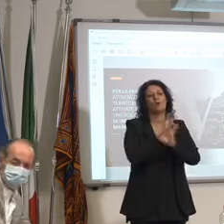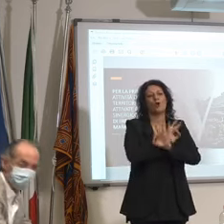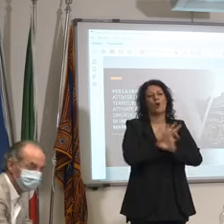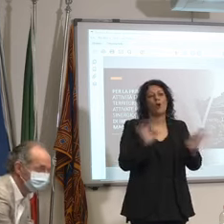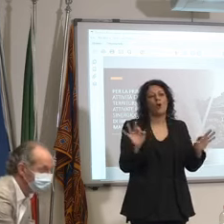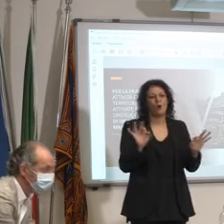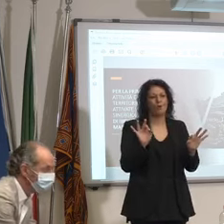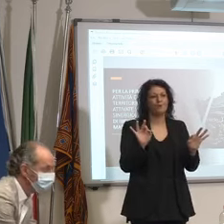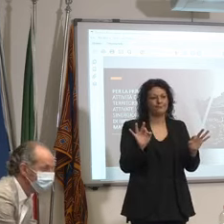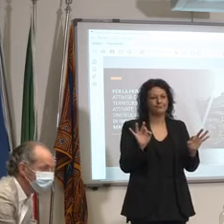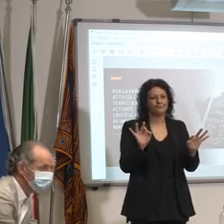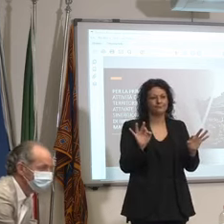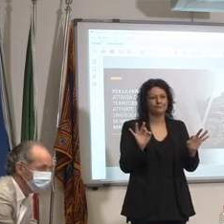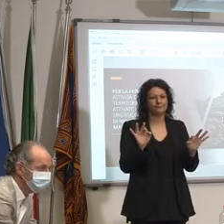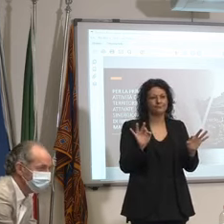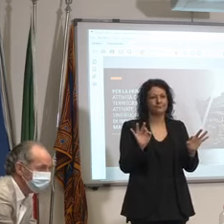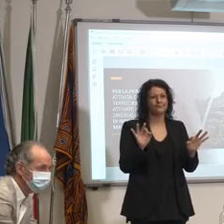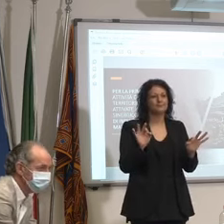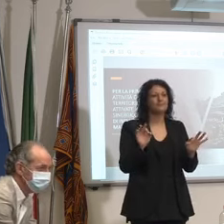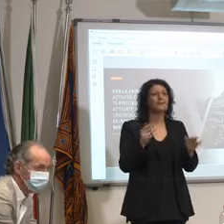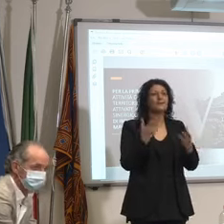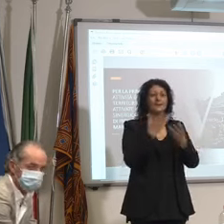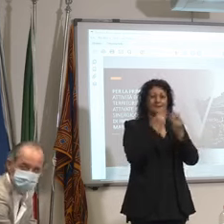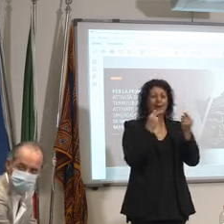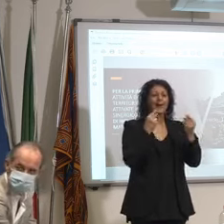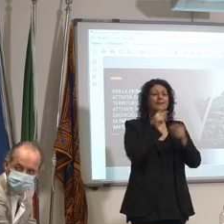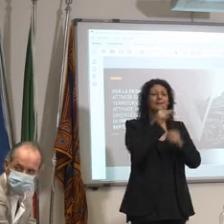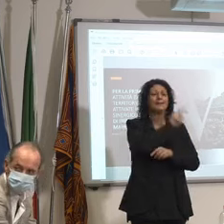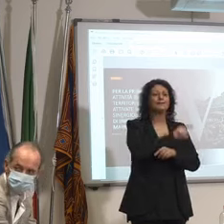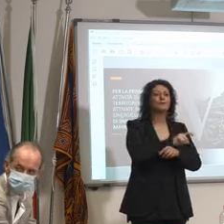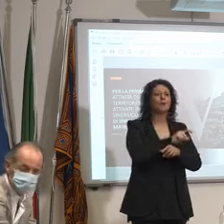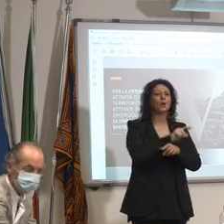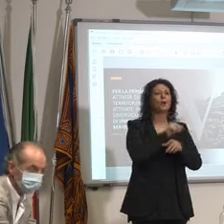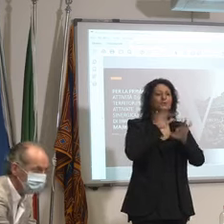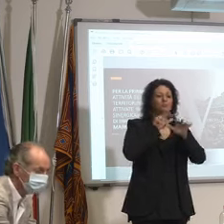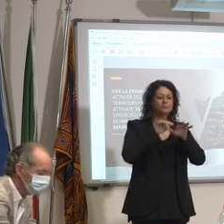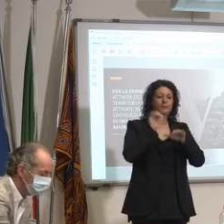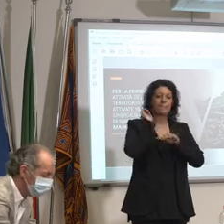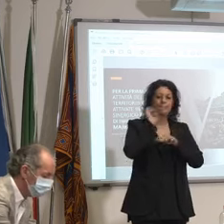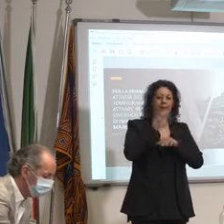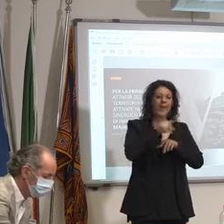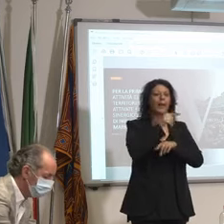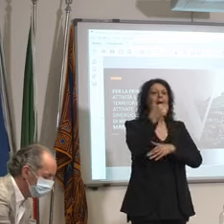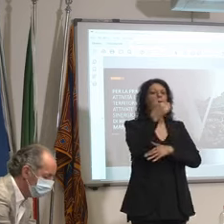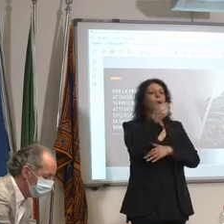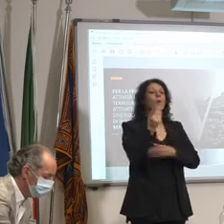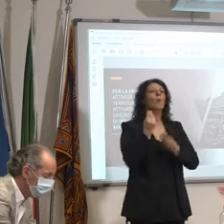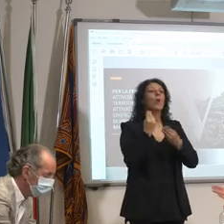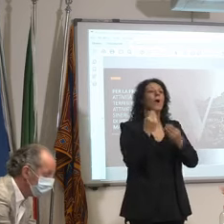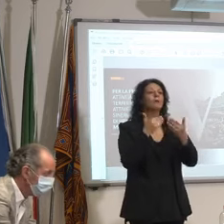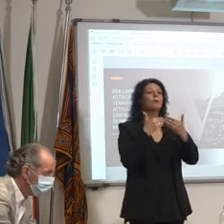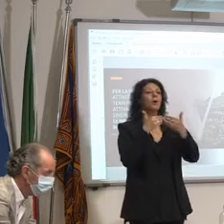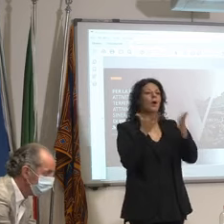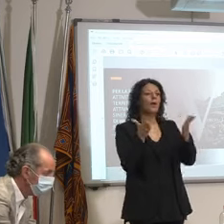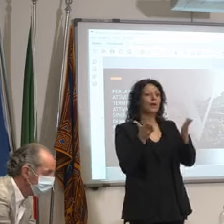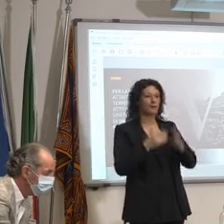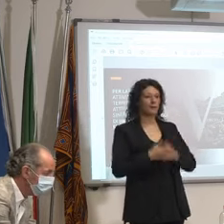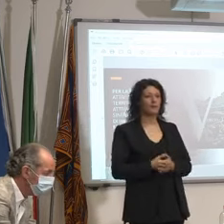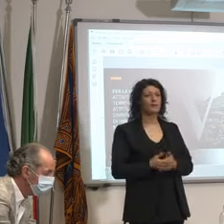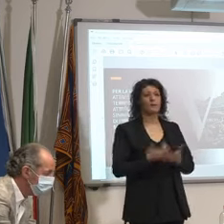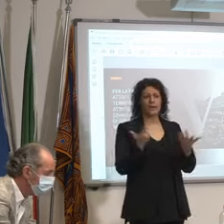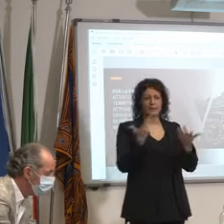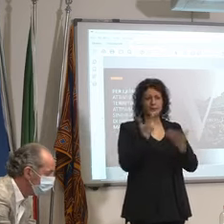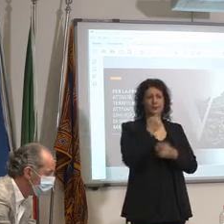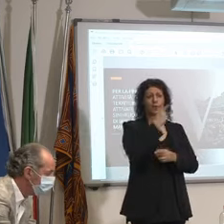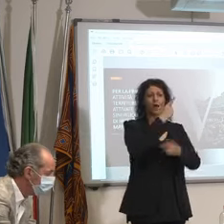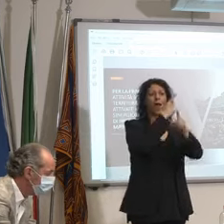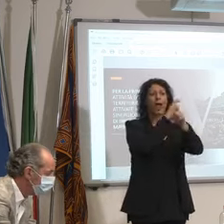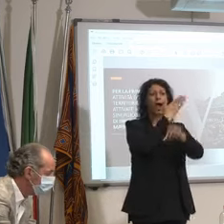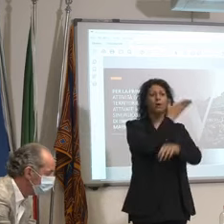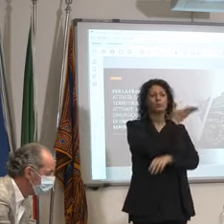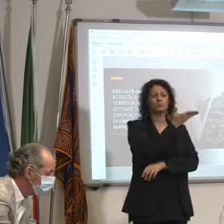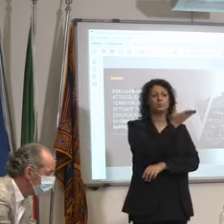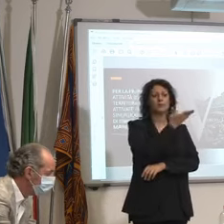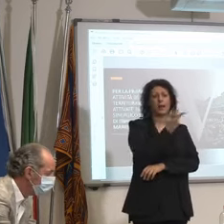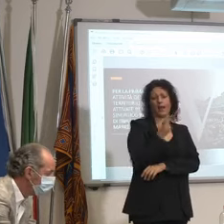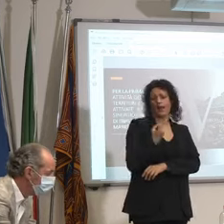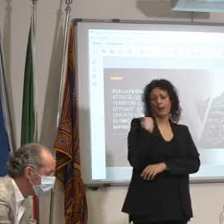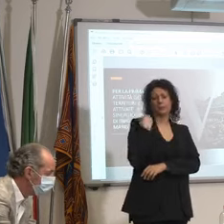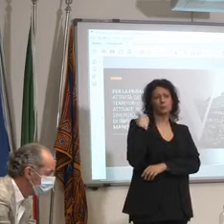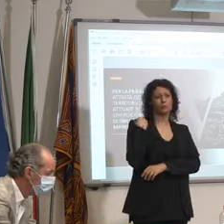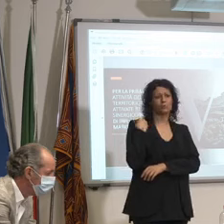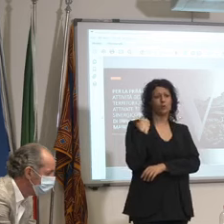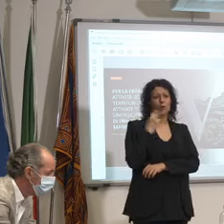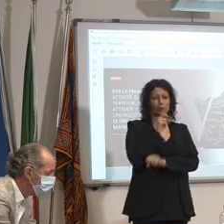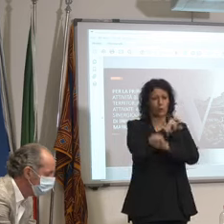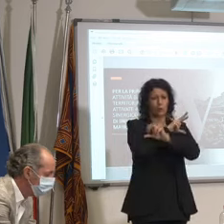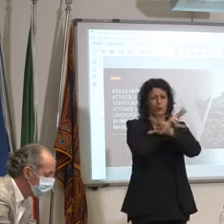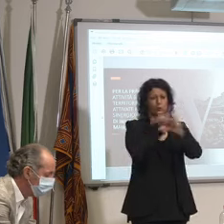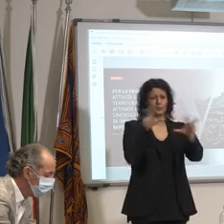turisti scrivano agli albergatori dicendo ma quando aprite l'Austria ha comunicato l'altro giorno anche su pressione nostra del Veneto da questo punto di vista anche